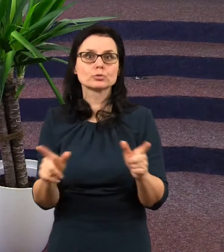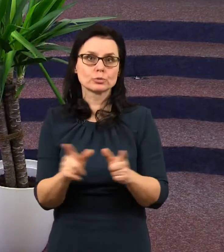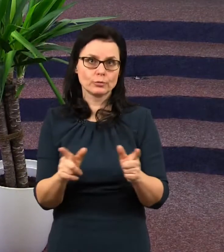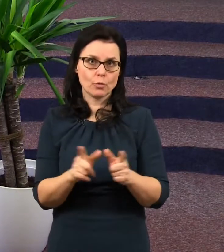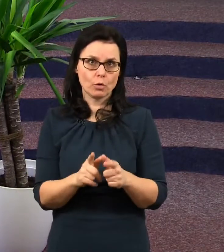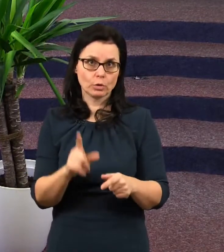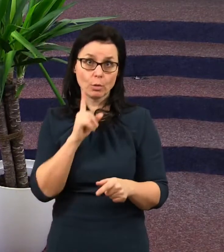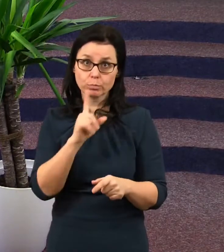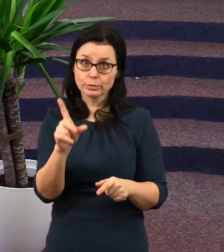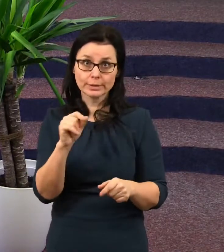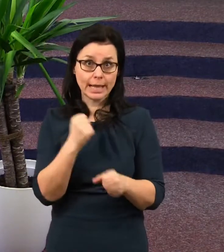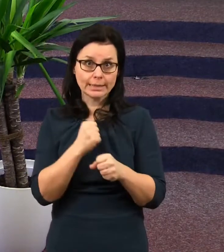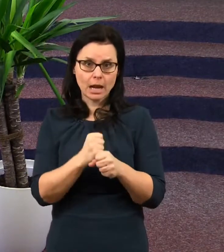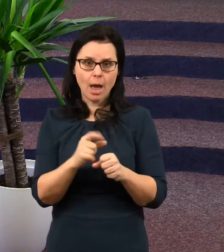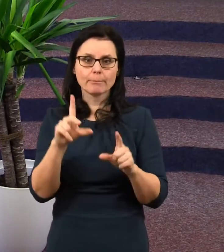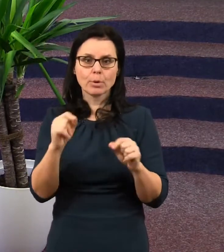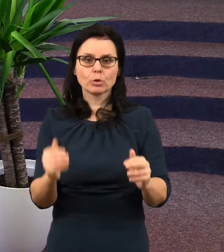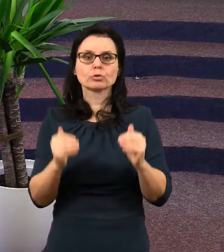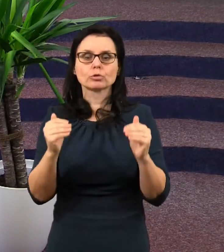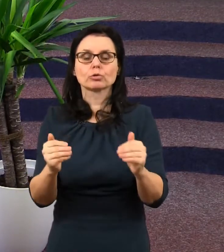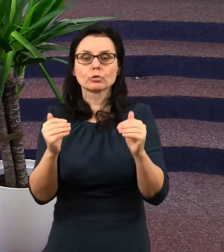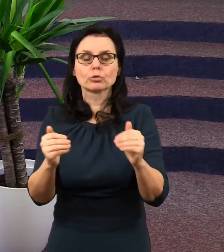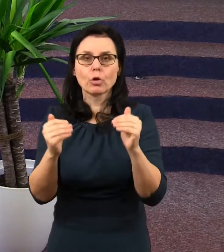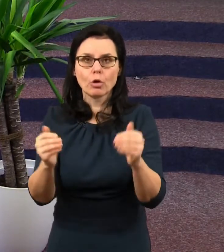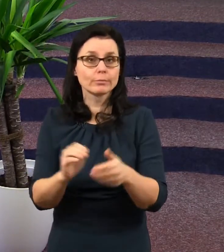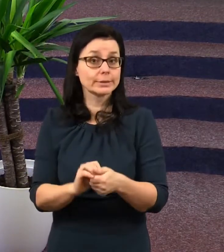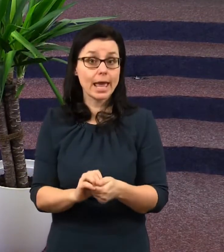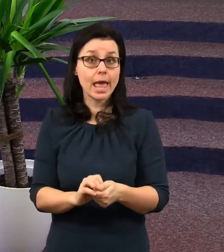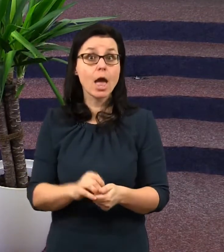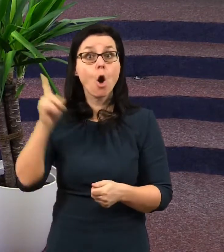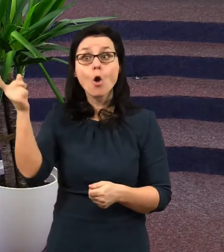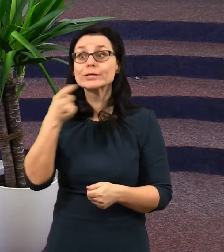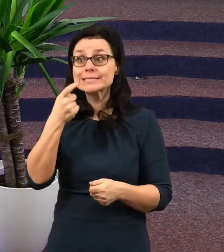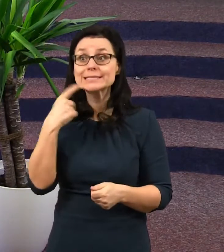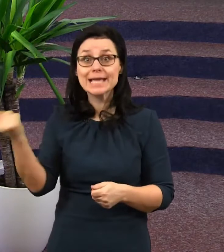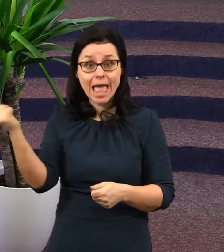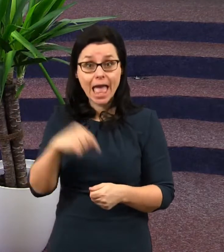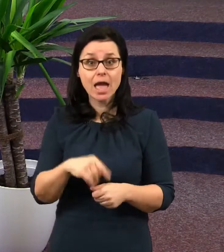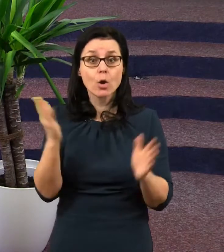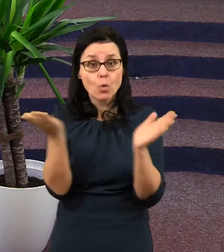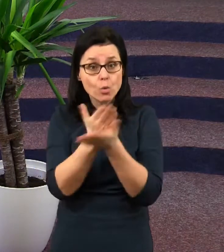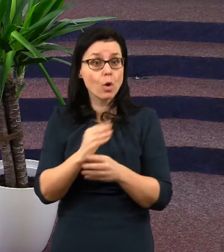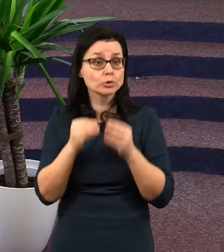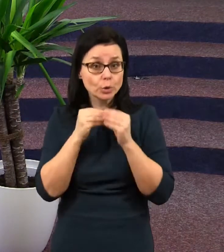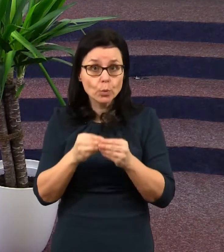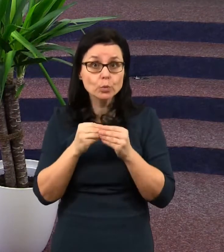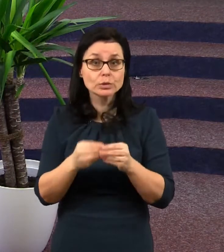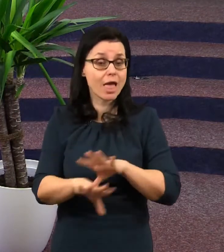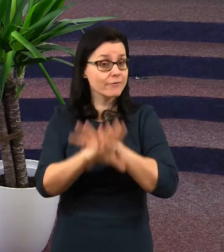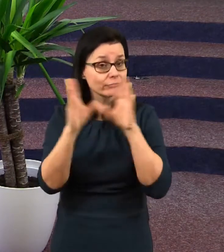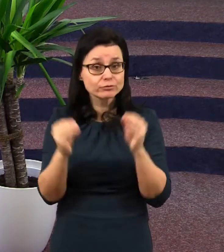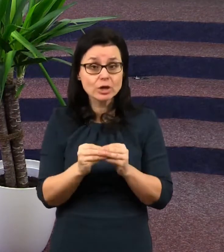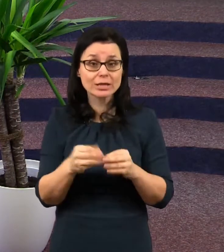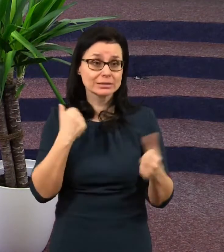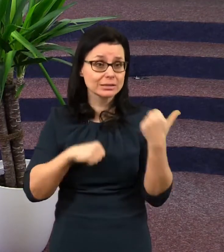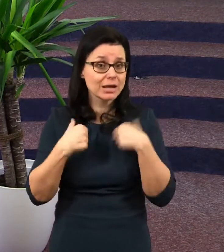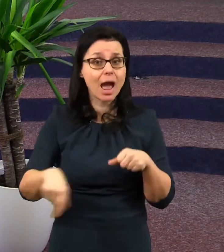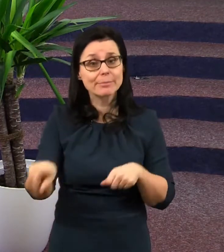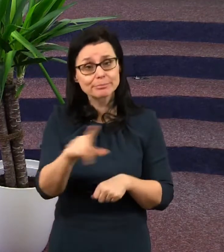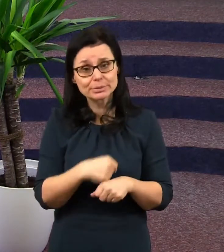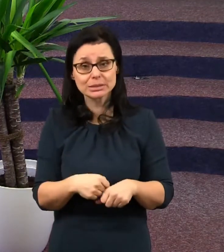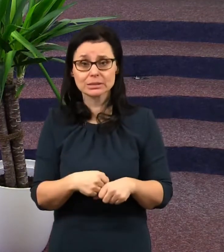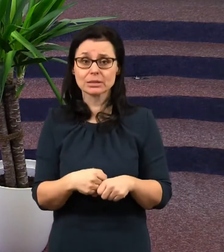neotálí splnit svá zaslíbení. On by už nejraději přišel, ukončil všechny ty roky trápení,